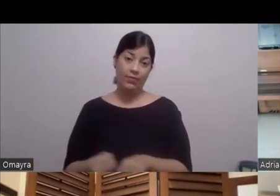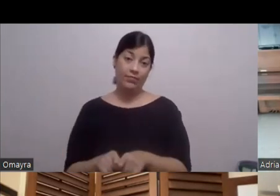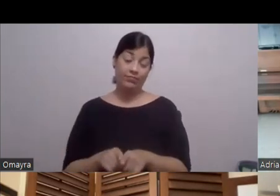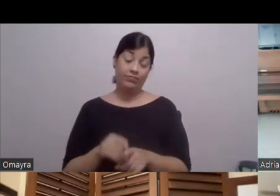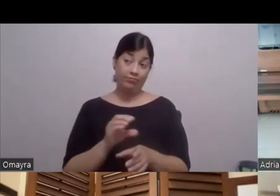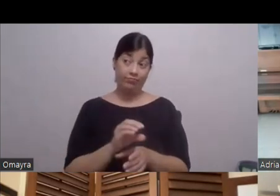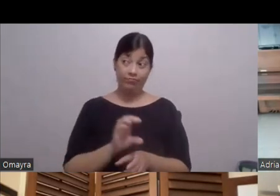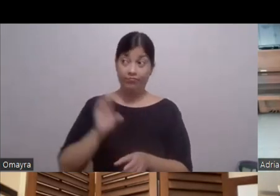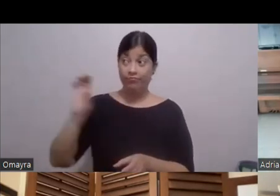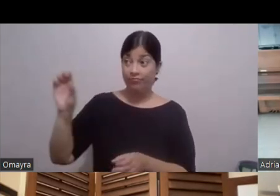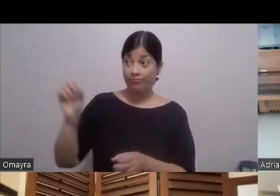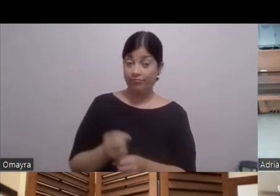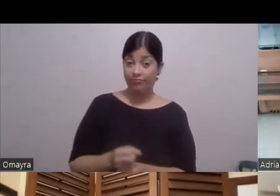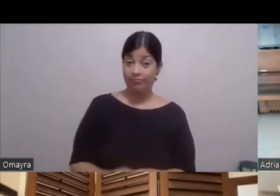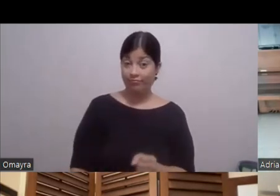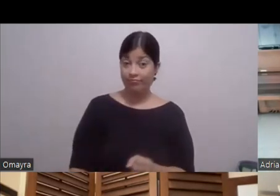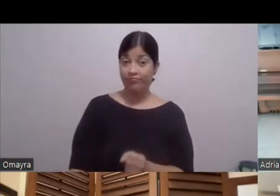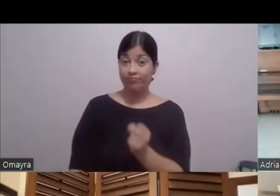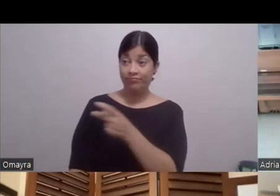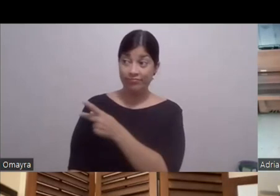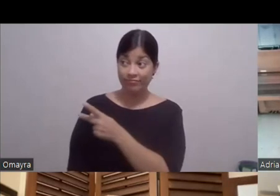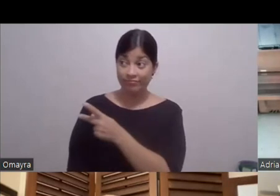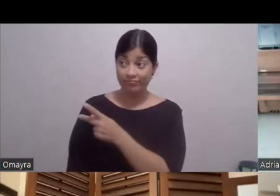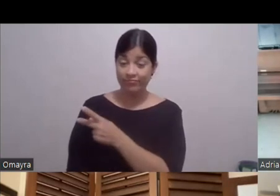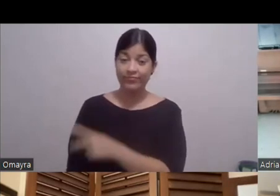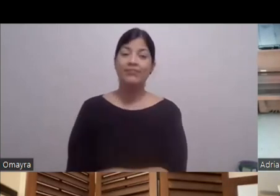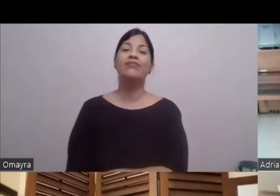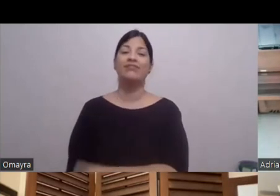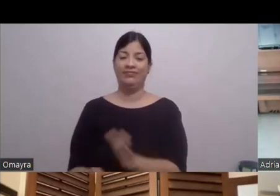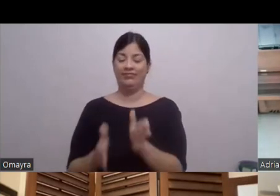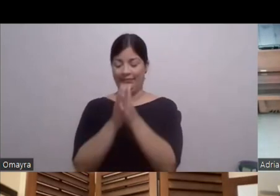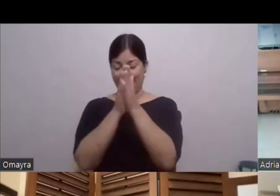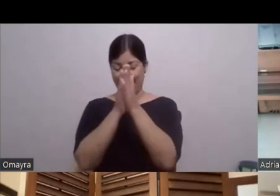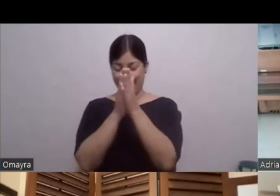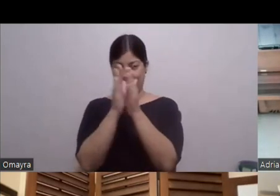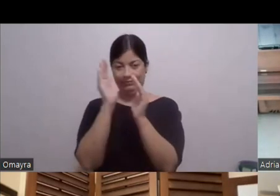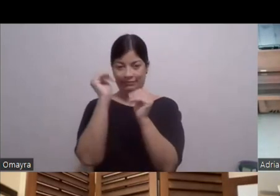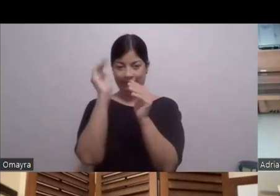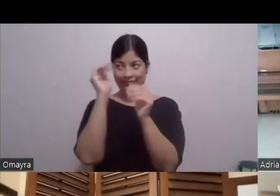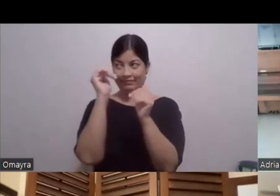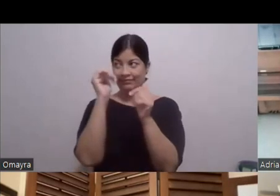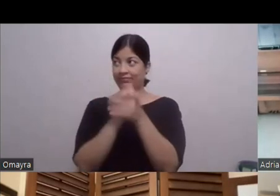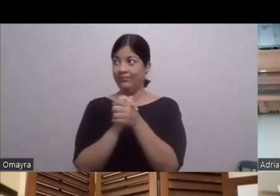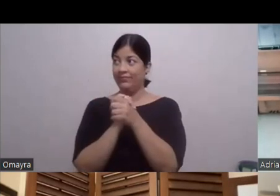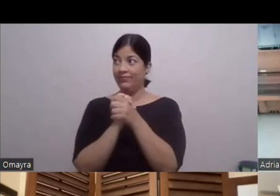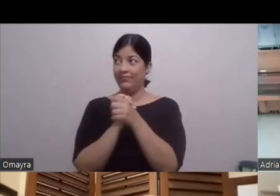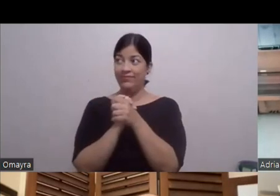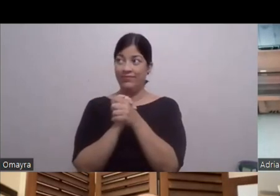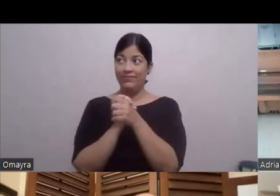Ojalá que así lo vean En algún momento Pues en esa estamos En esa estamos Mira con todos los deditos Cruzados Y a eso ¿A qué vamos? Hay talento Hay